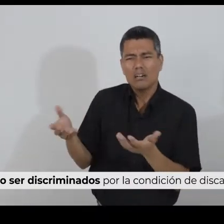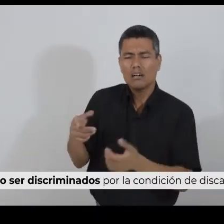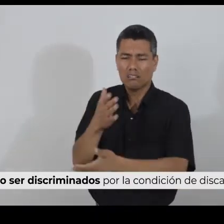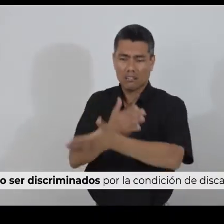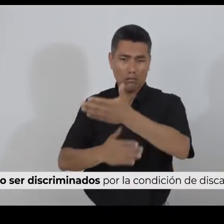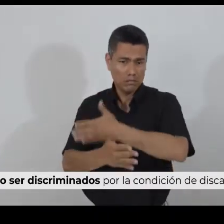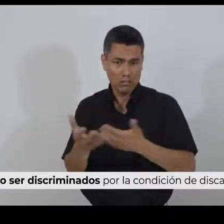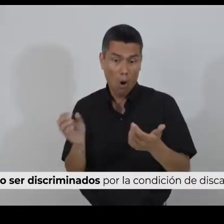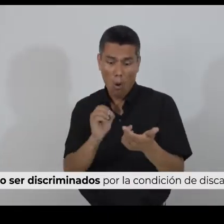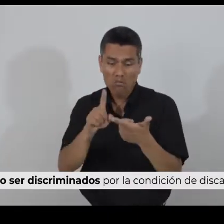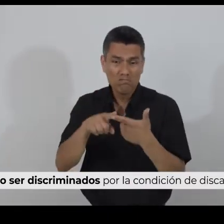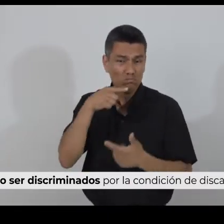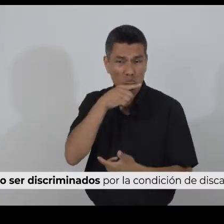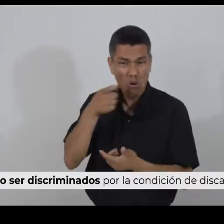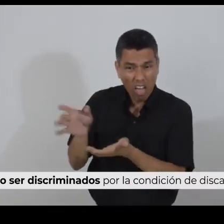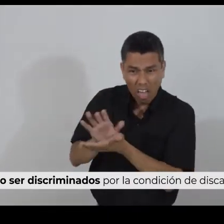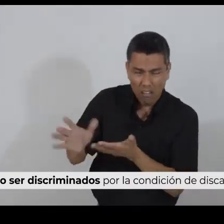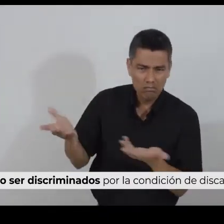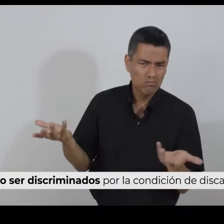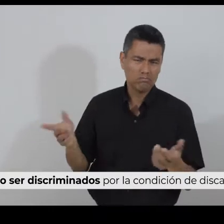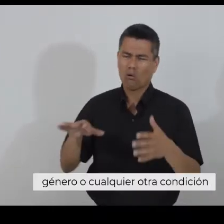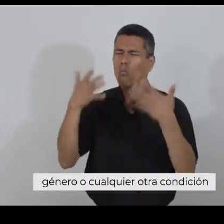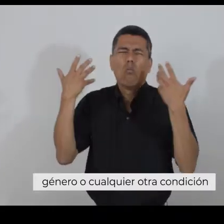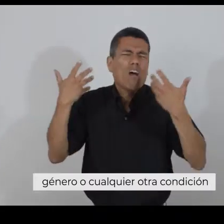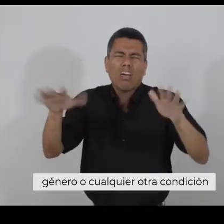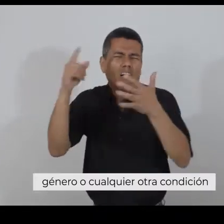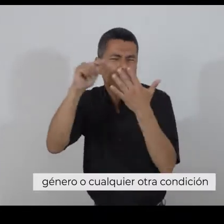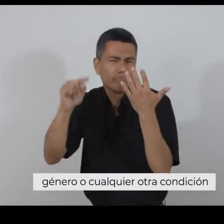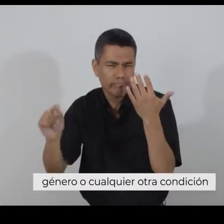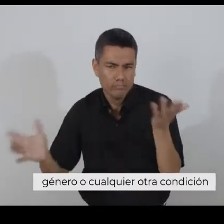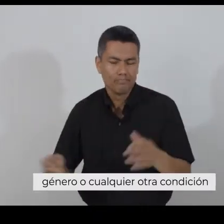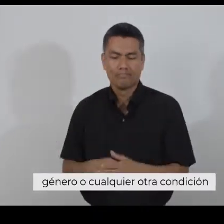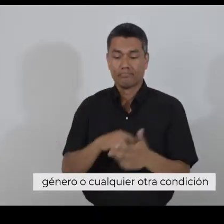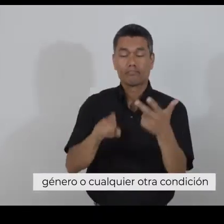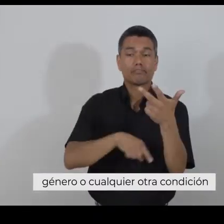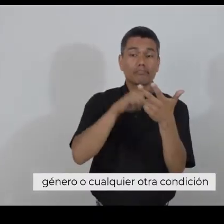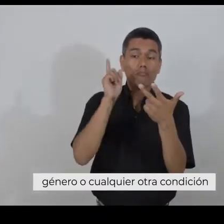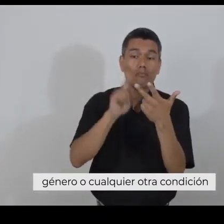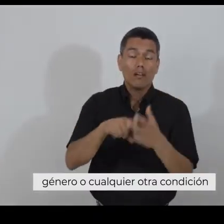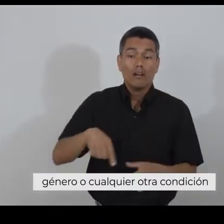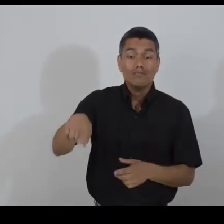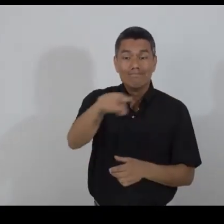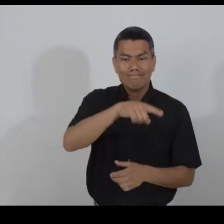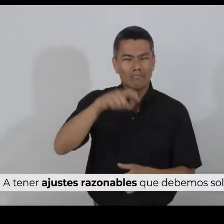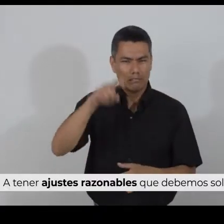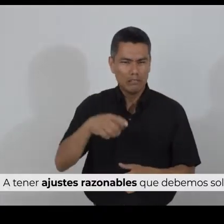condición de discapacidad, género o cualquier otra condición. A tener